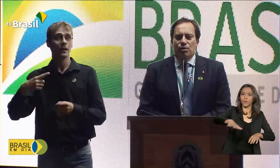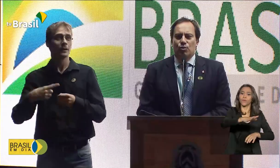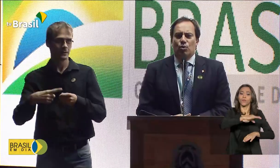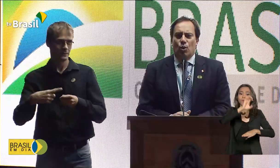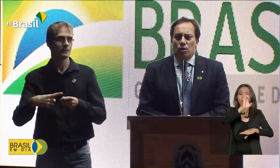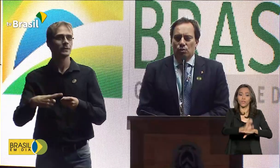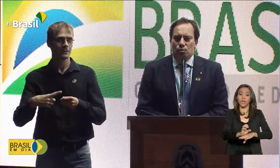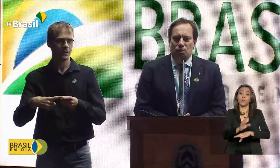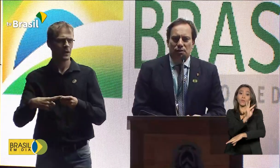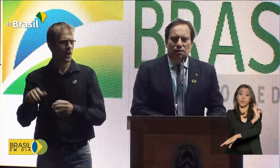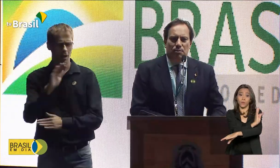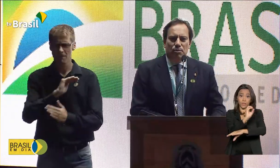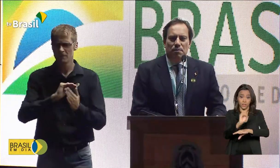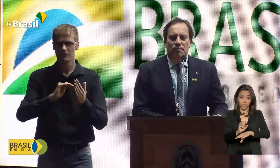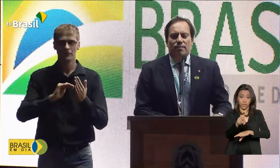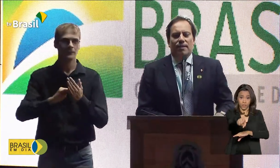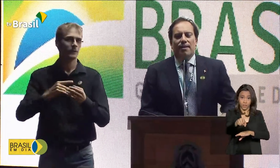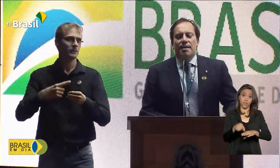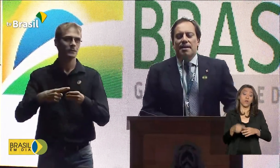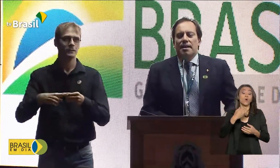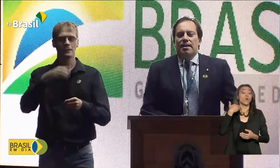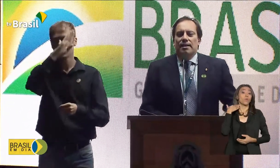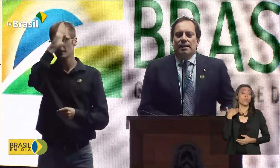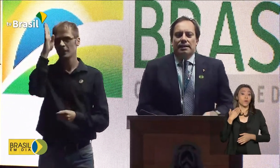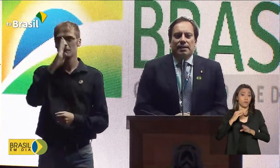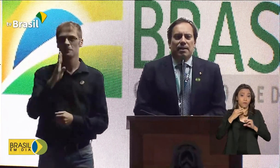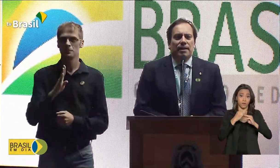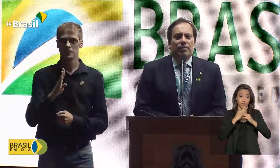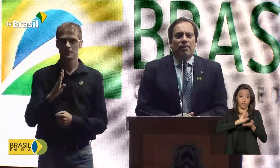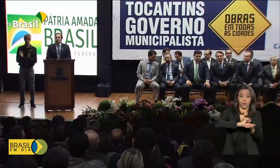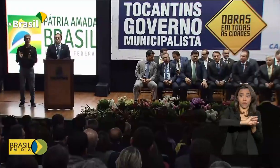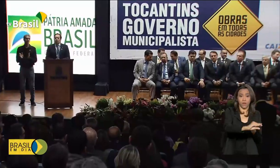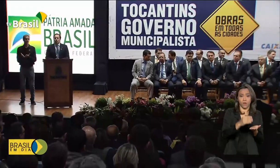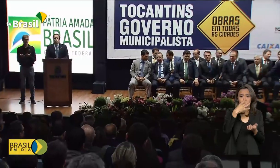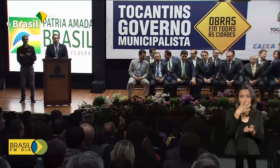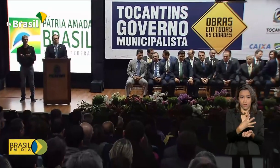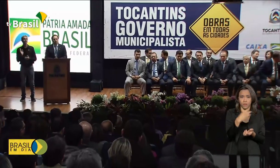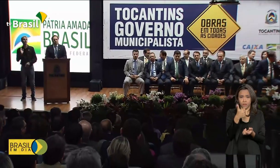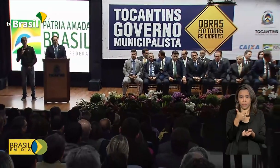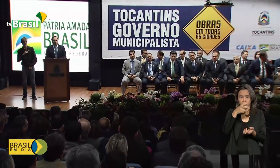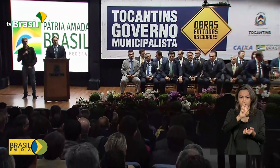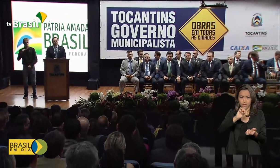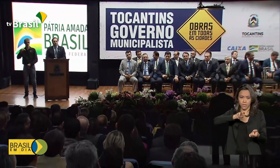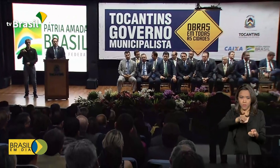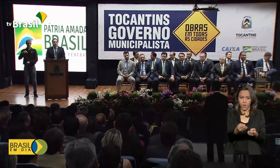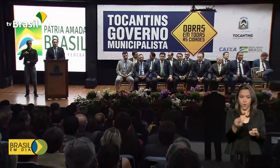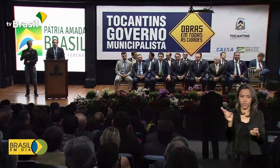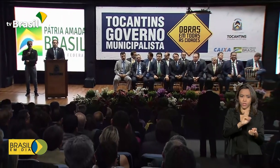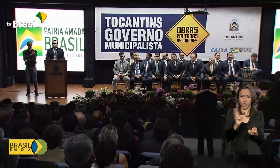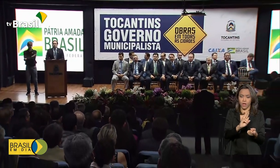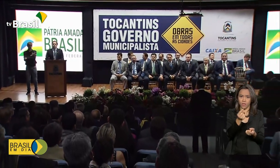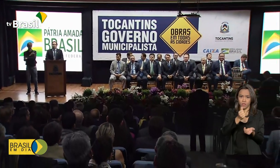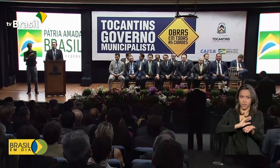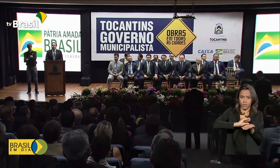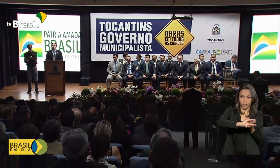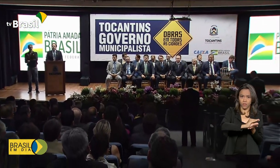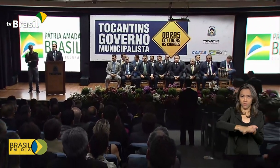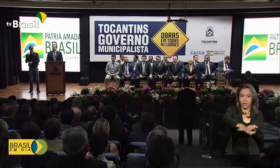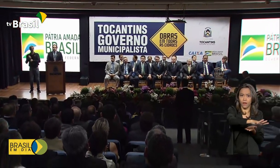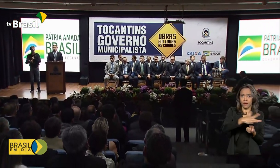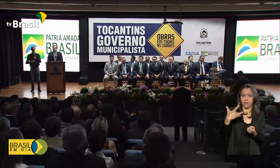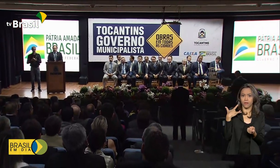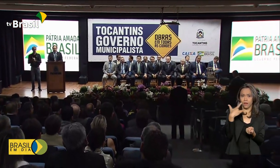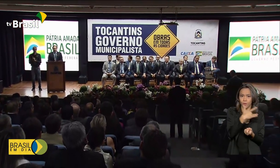Caixa Econômica Federal vai liberar empréstimos no valor de 415 milhões de reais para empreendimentos na área de